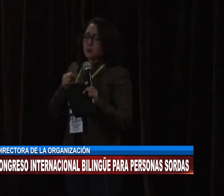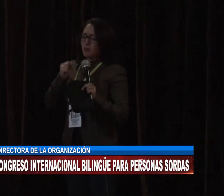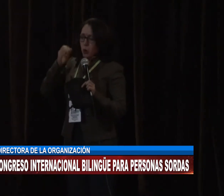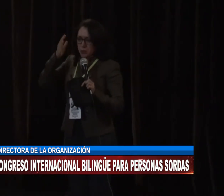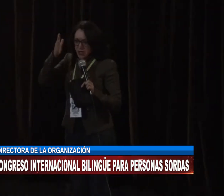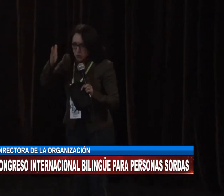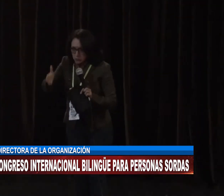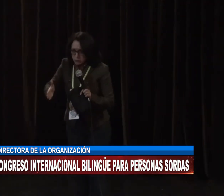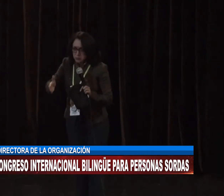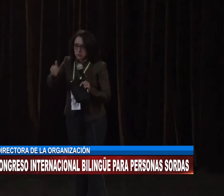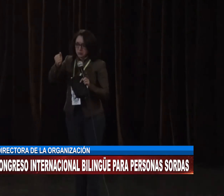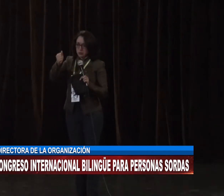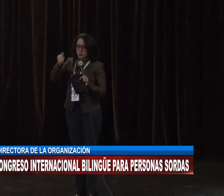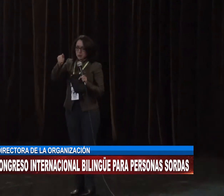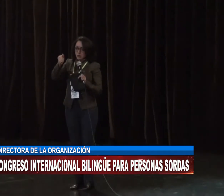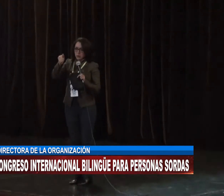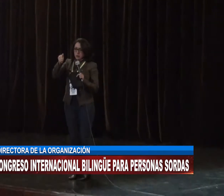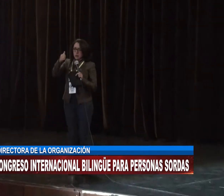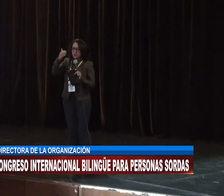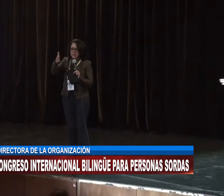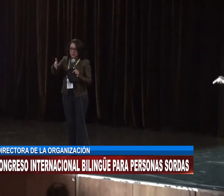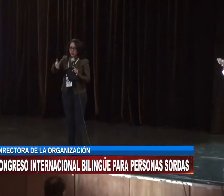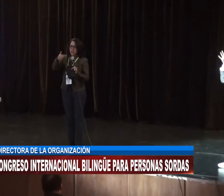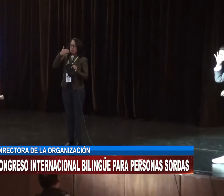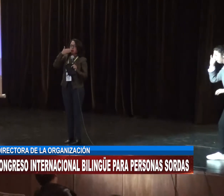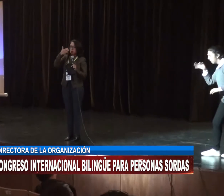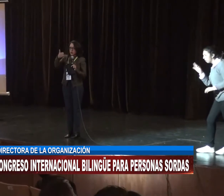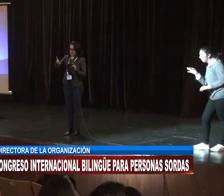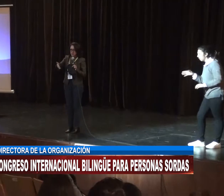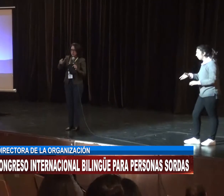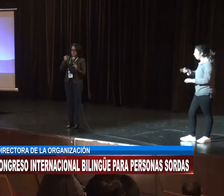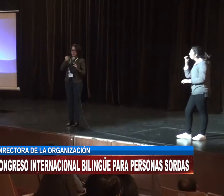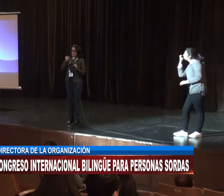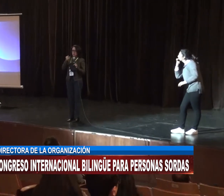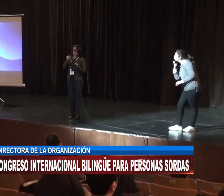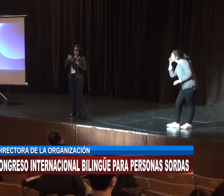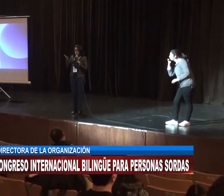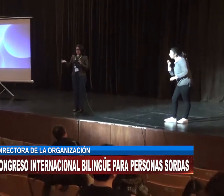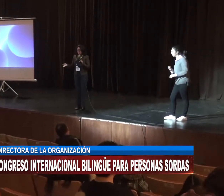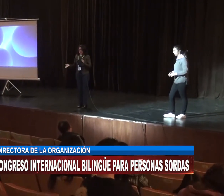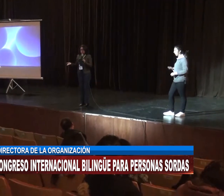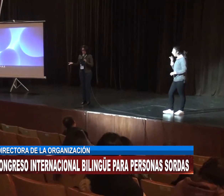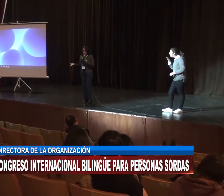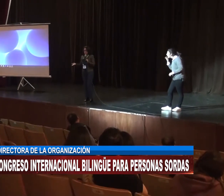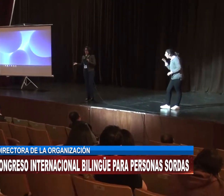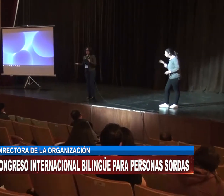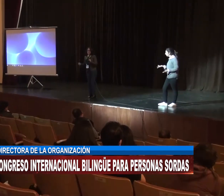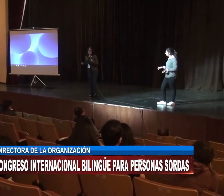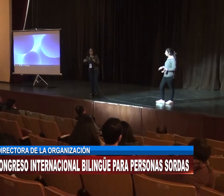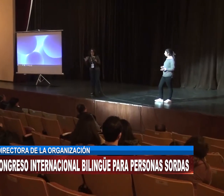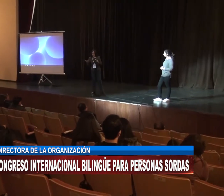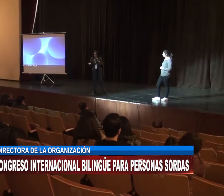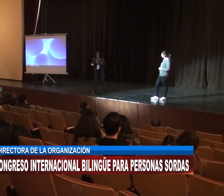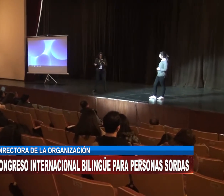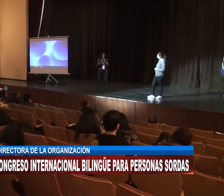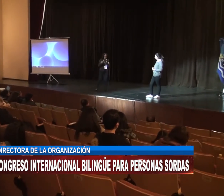congresos internacionales, nos han atendido muy bien y el compromiso de que acá también tenía que suceder. Primero porque ya está la serie de tres